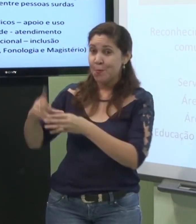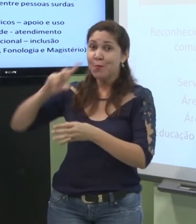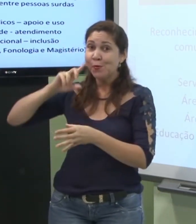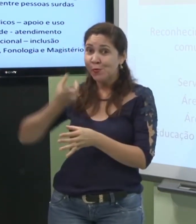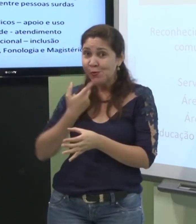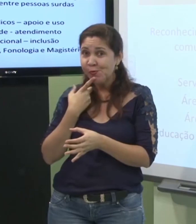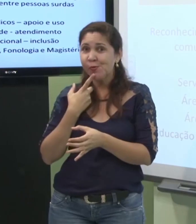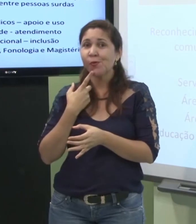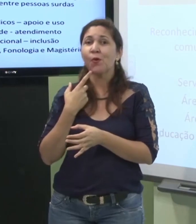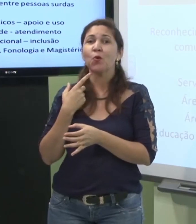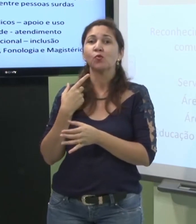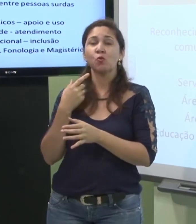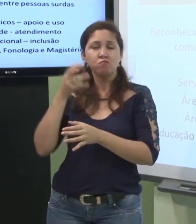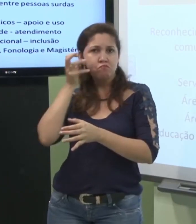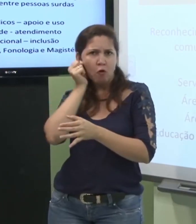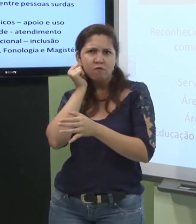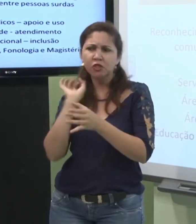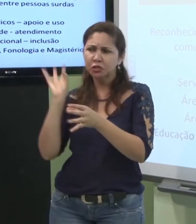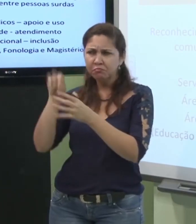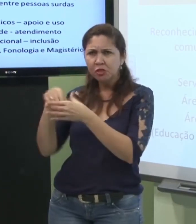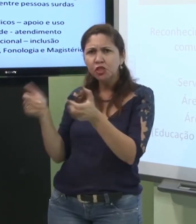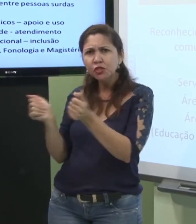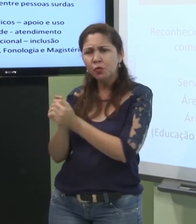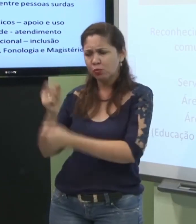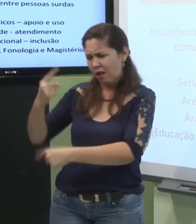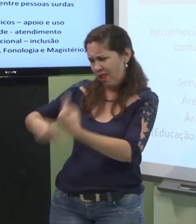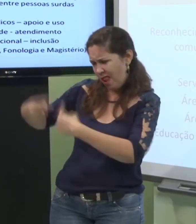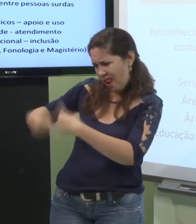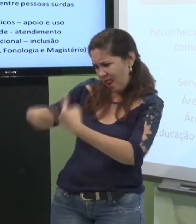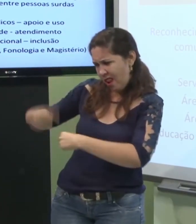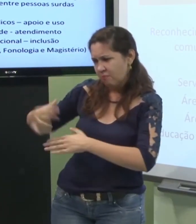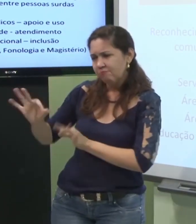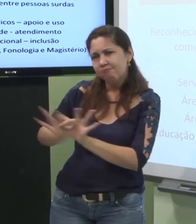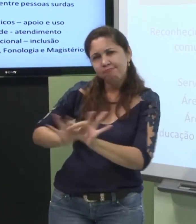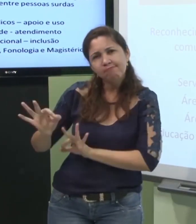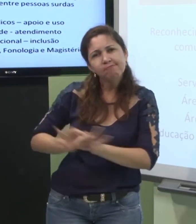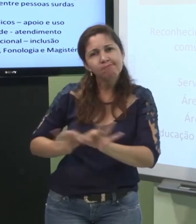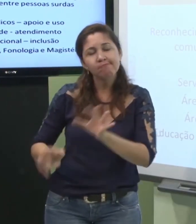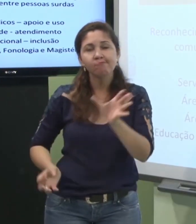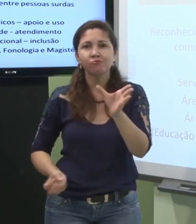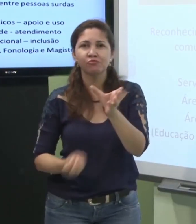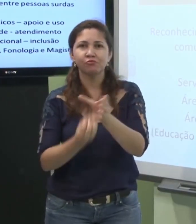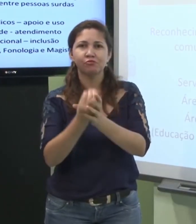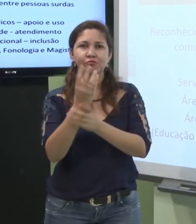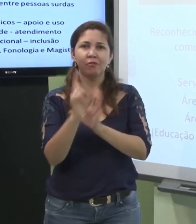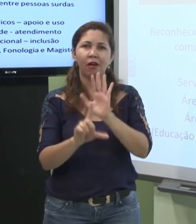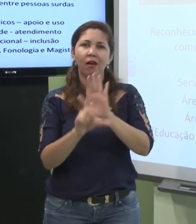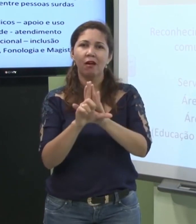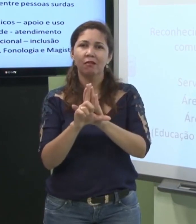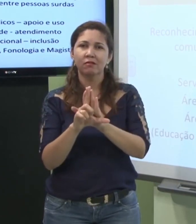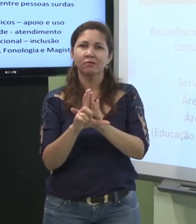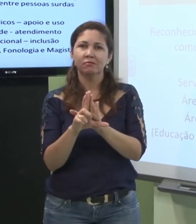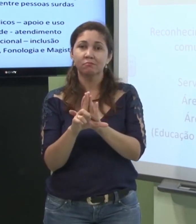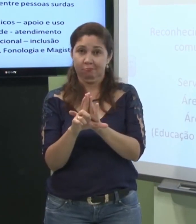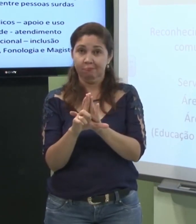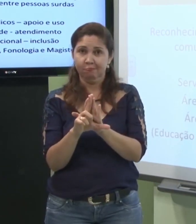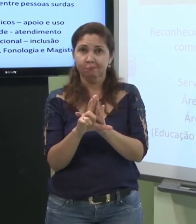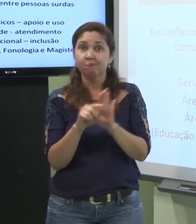então a comunidade surda junto com comunidade ouvinte organizaram vários